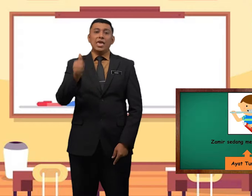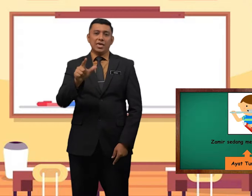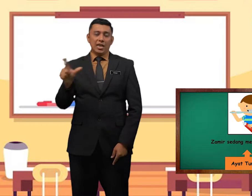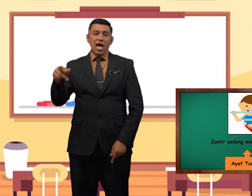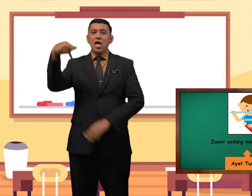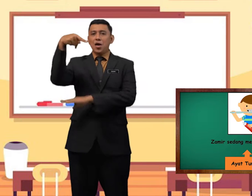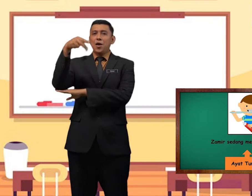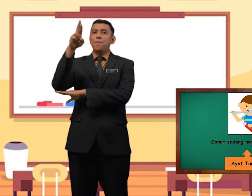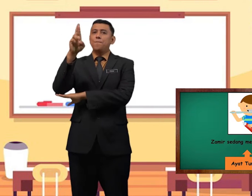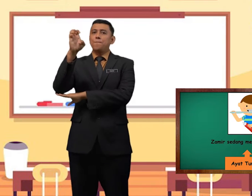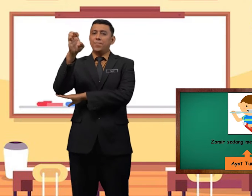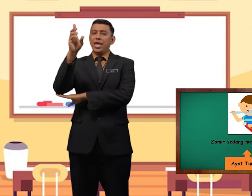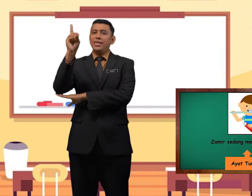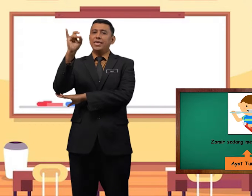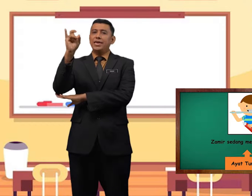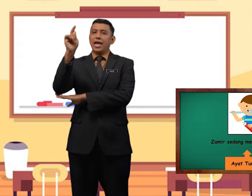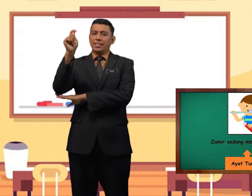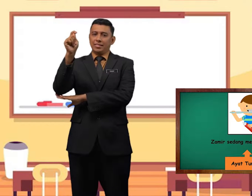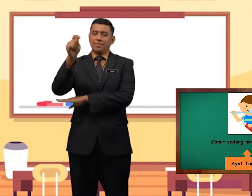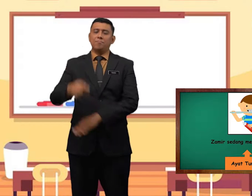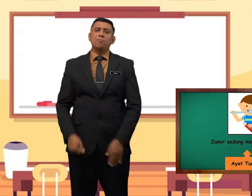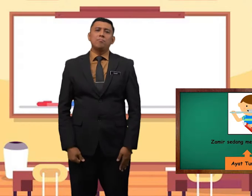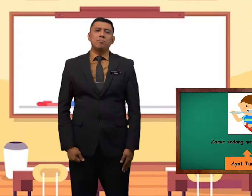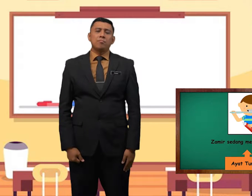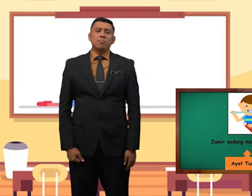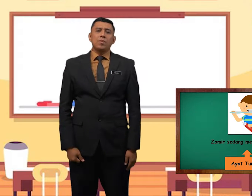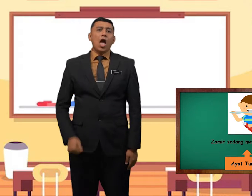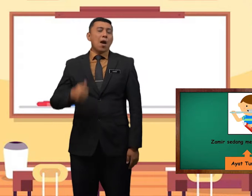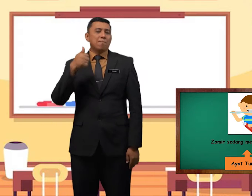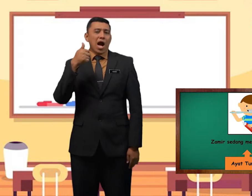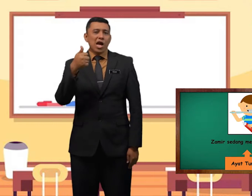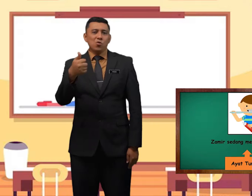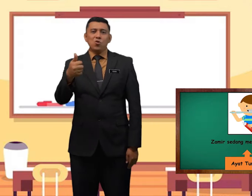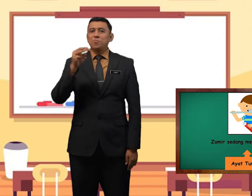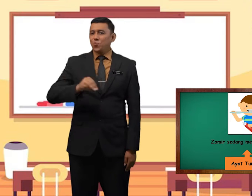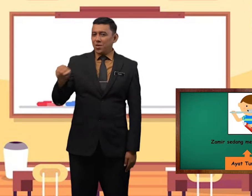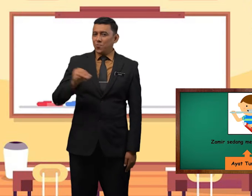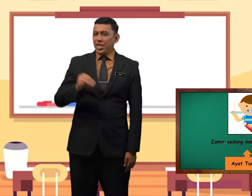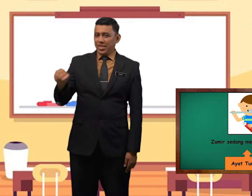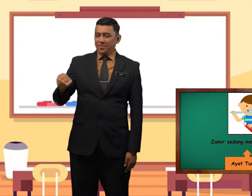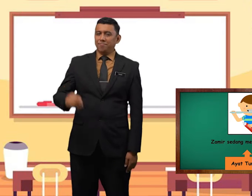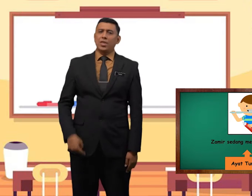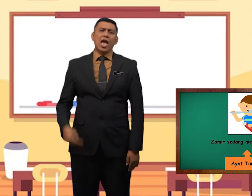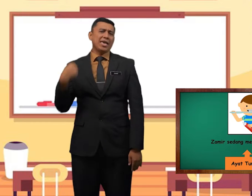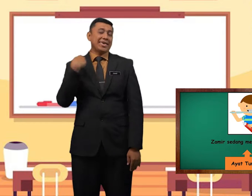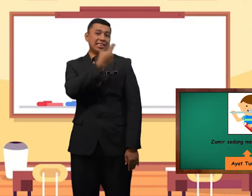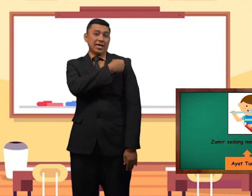ialah predikat. Bagus murid-murid. Kita